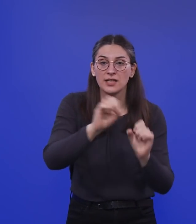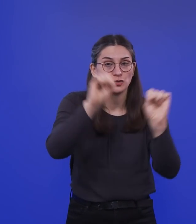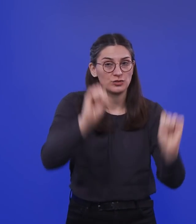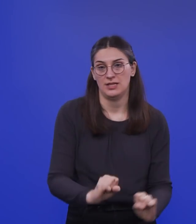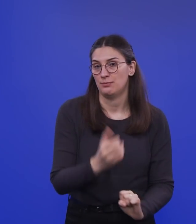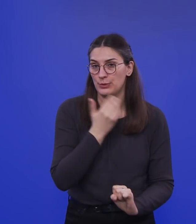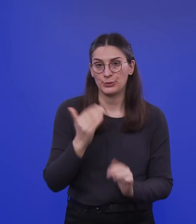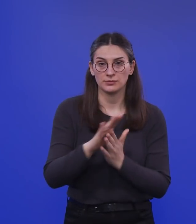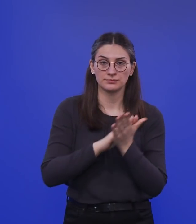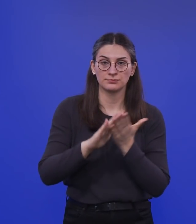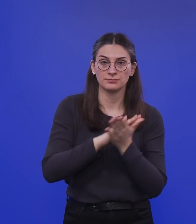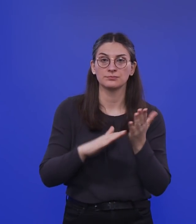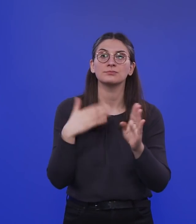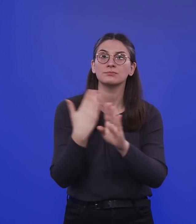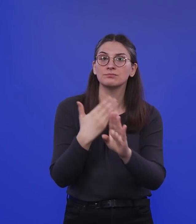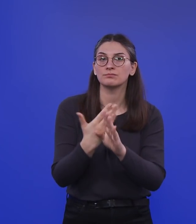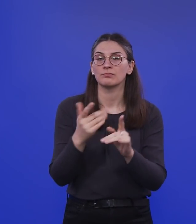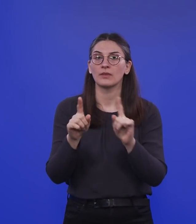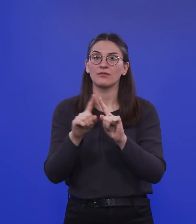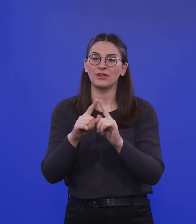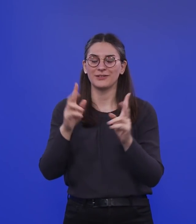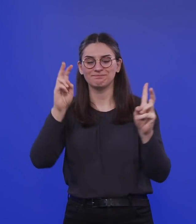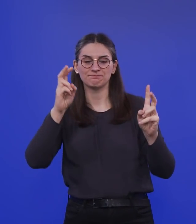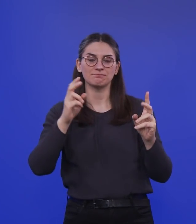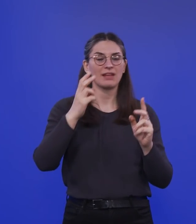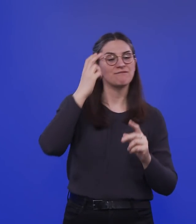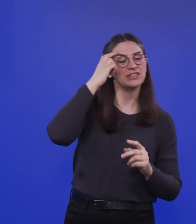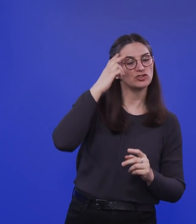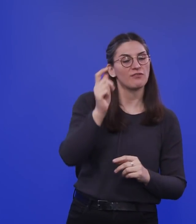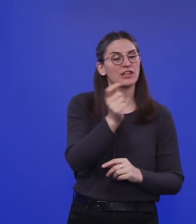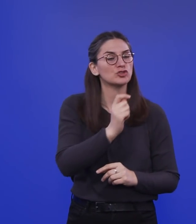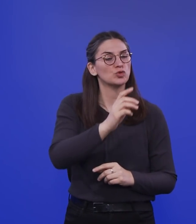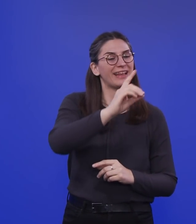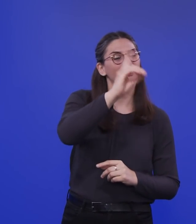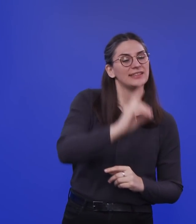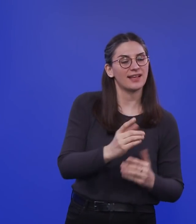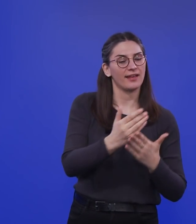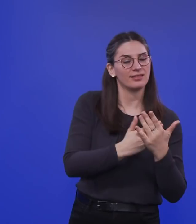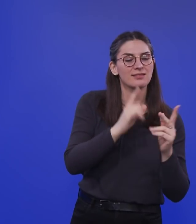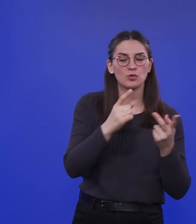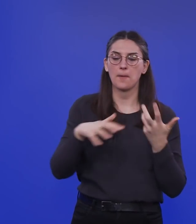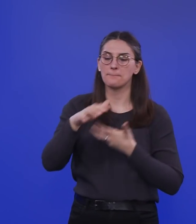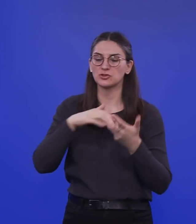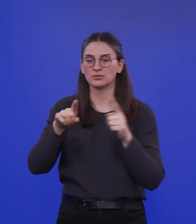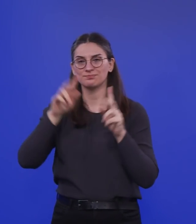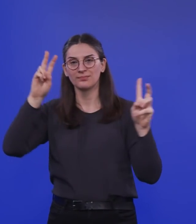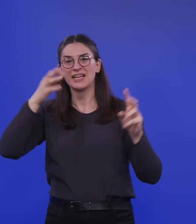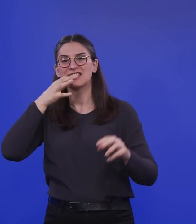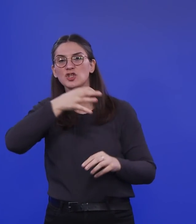eine Mischung aus einer designten wissenschaftlichen Studie und einem Survey, wie die zuständigen Leute